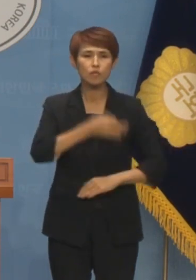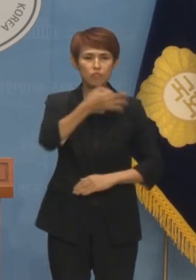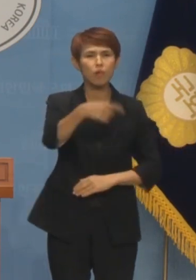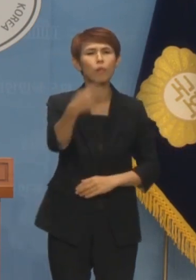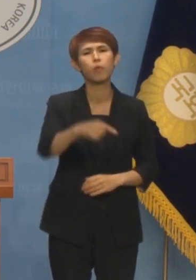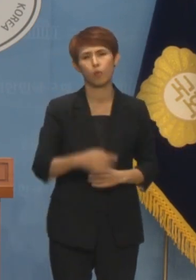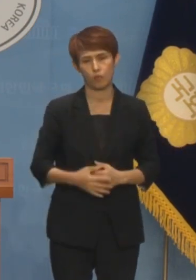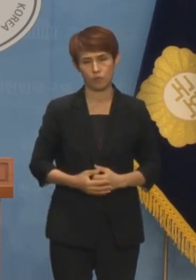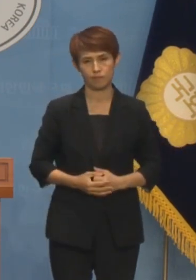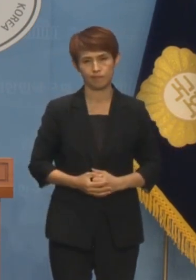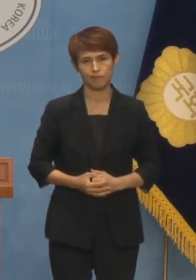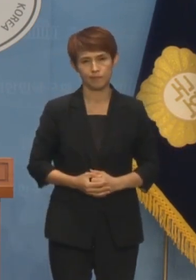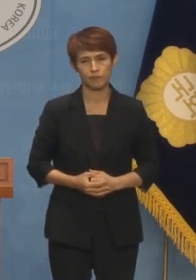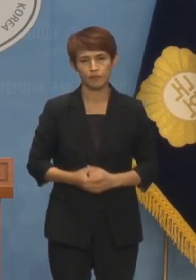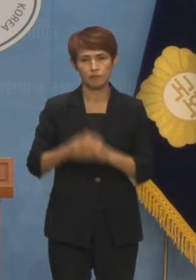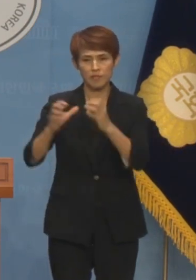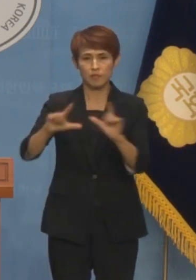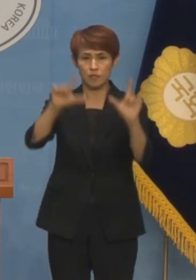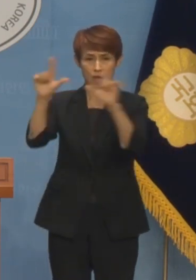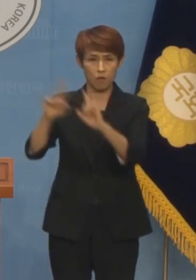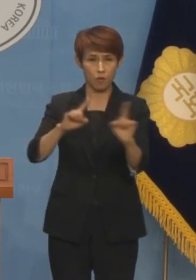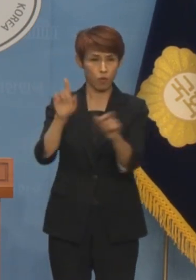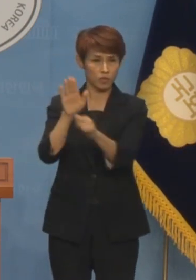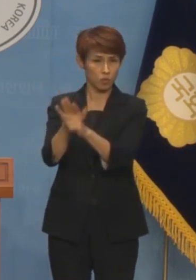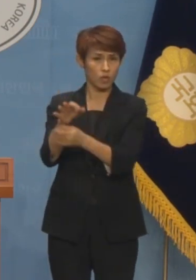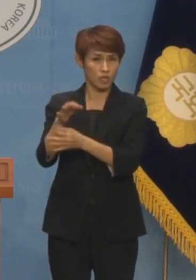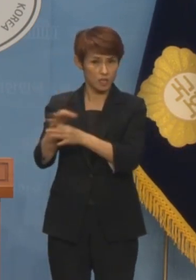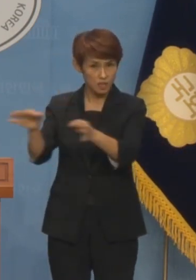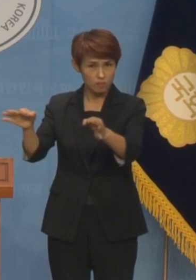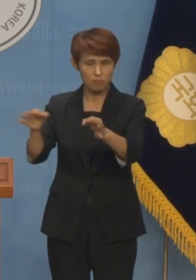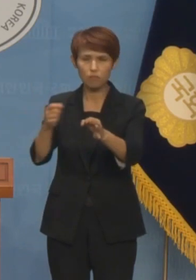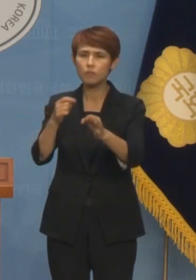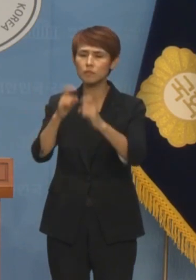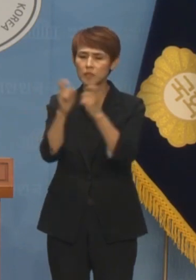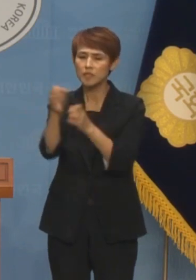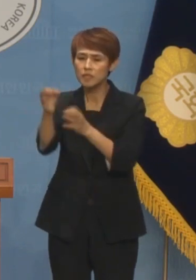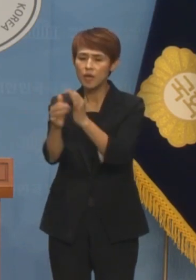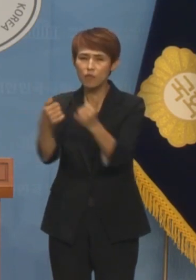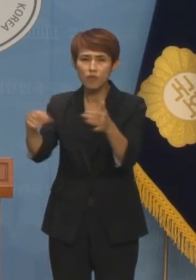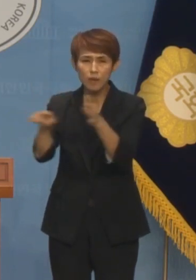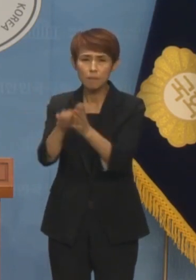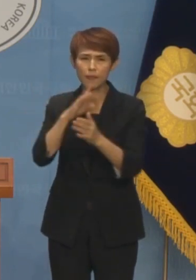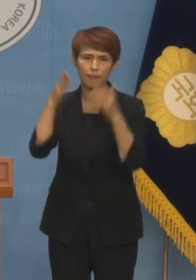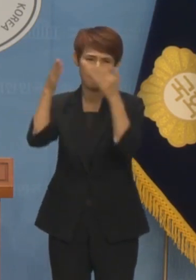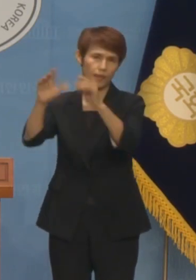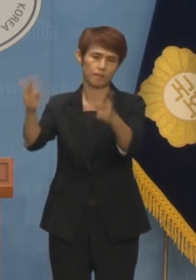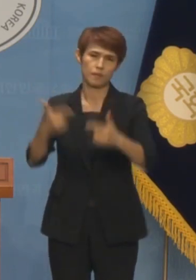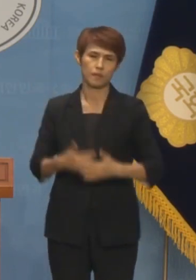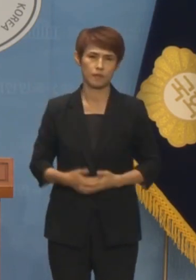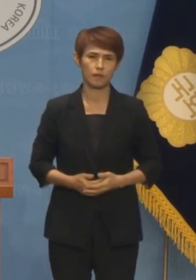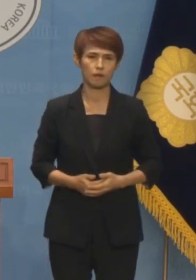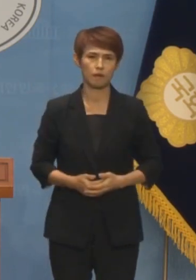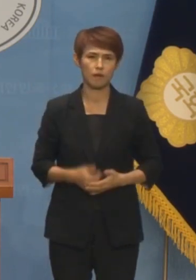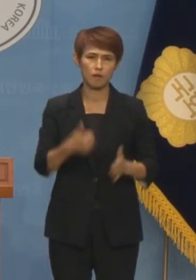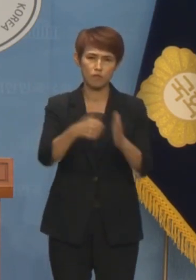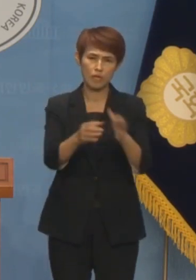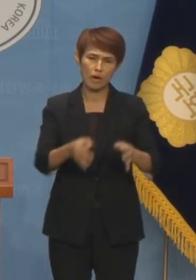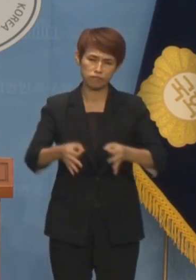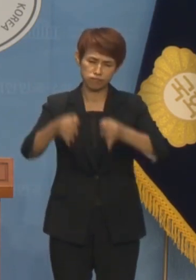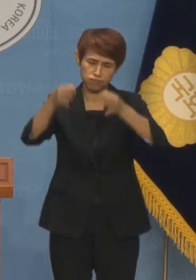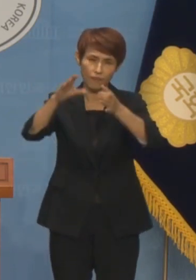민생회복지원금은 소상공인들만을 겨냥한 정책이 아닙니다. 고물가 상황에서